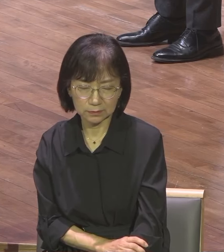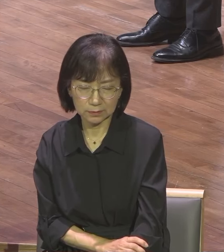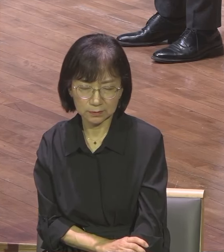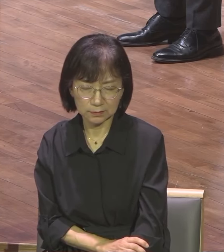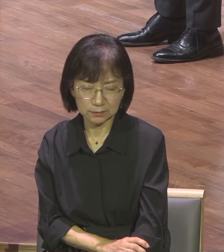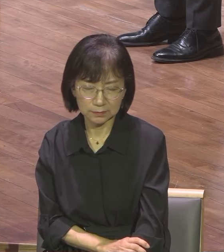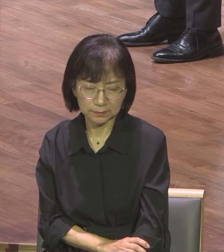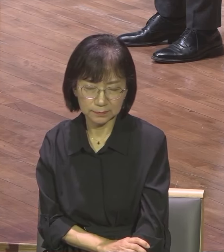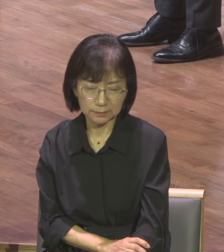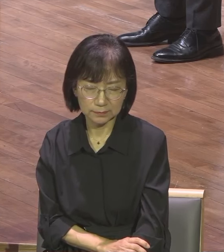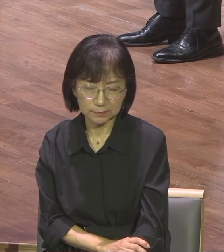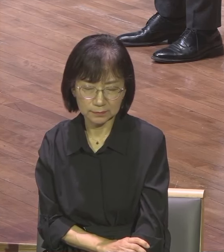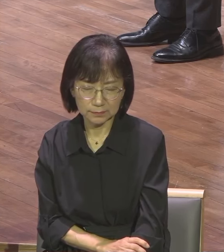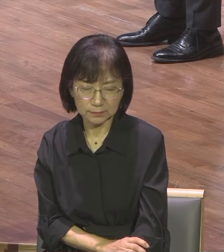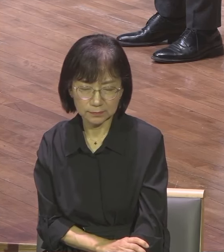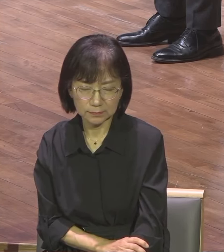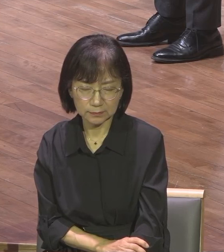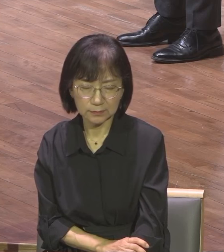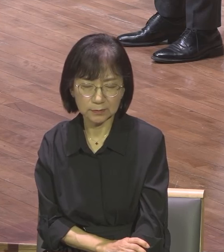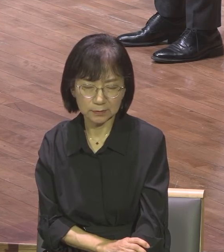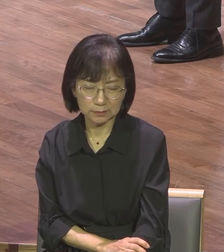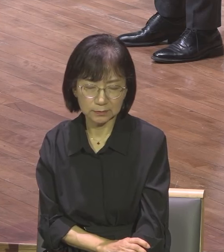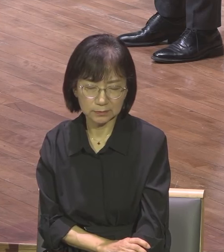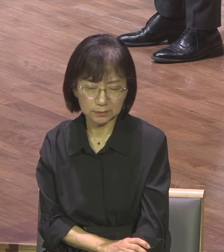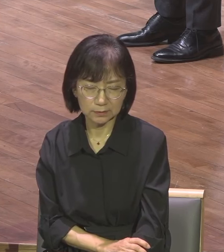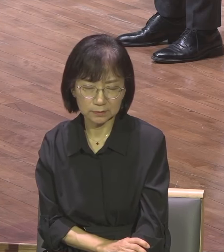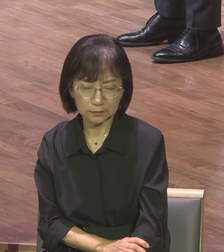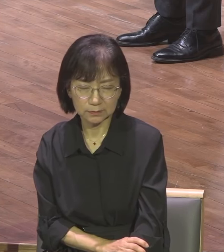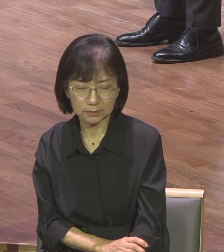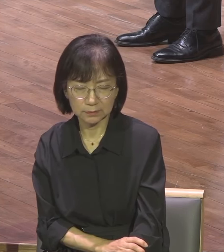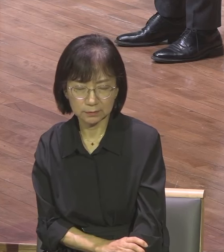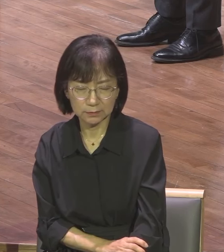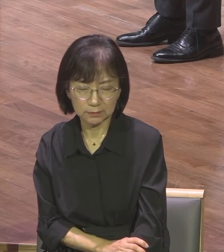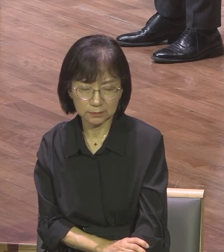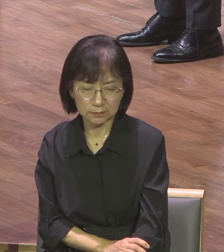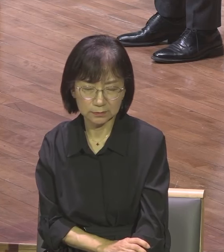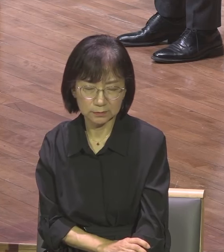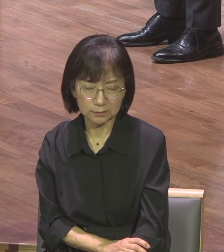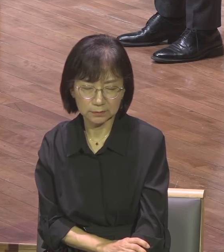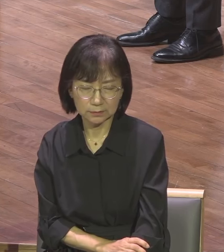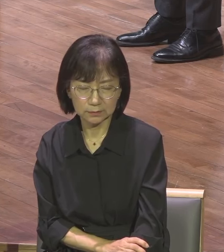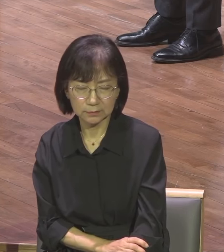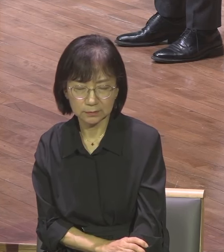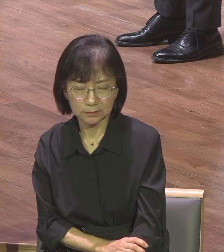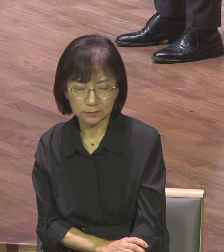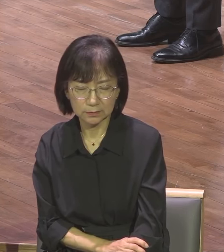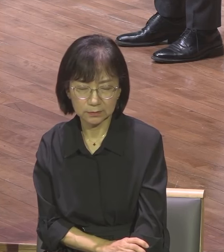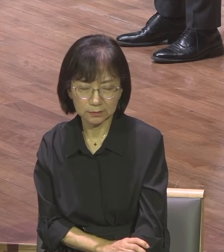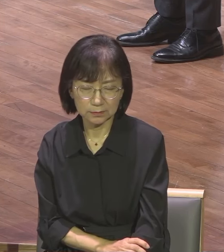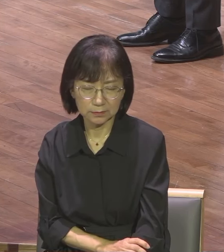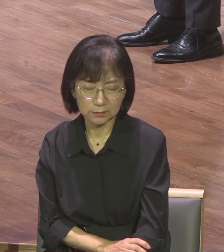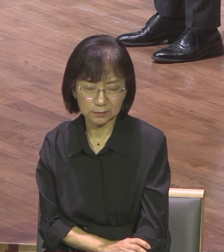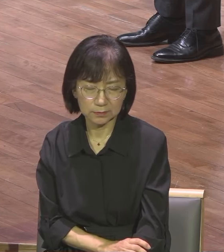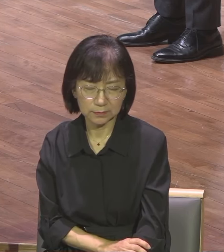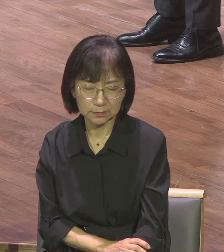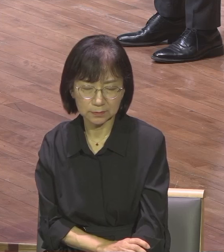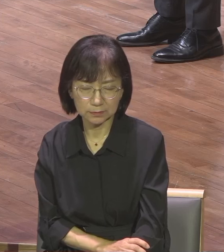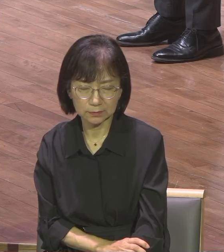받은 하나님의 자녀는 신분과 던새를 마음껏 누리며 사는 하나님의 귀한 자녀가 되기를 원하오니 우리 하나님 축복해